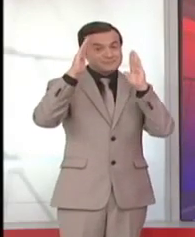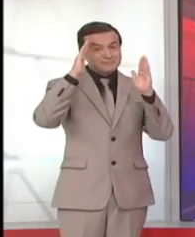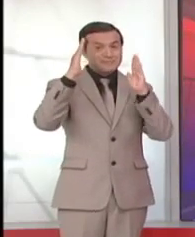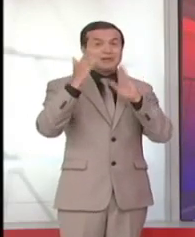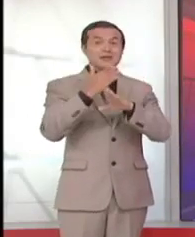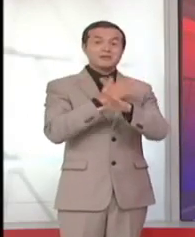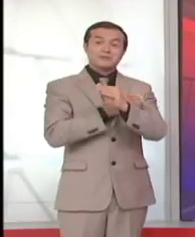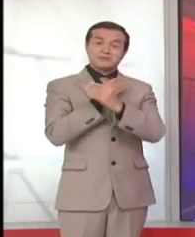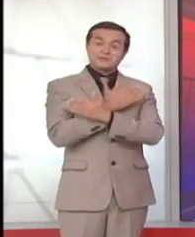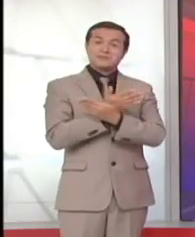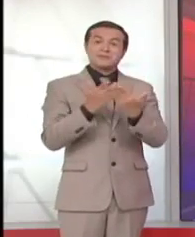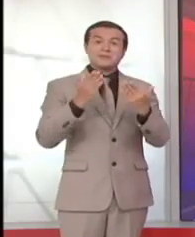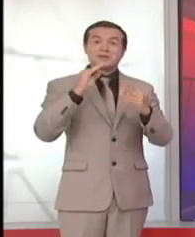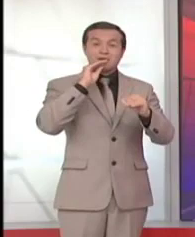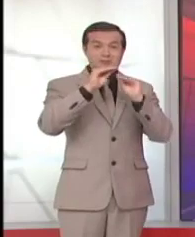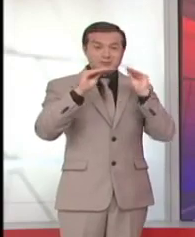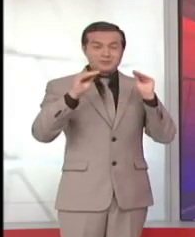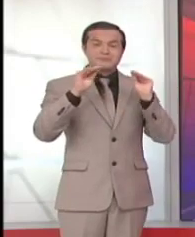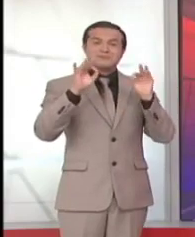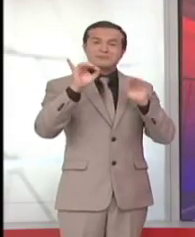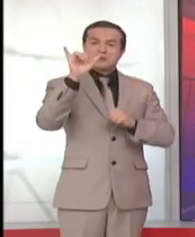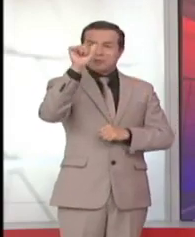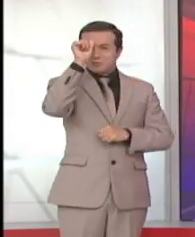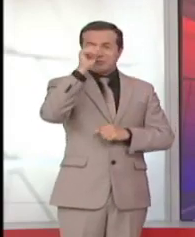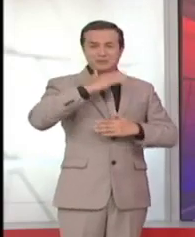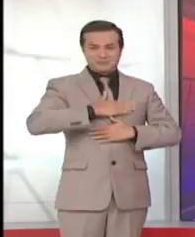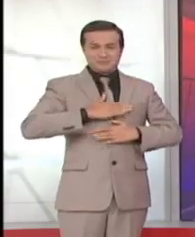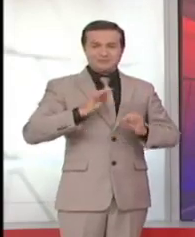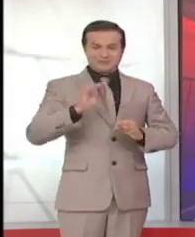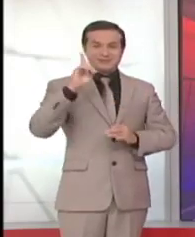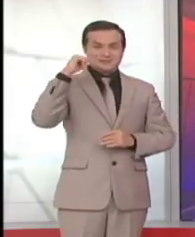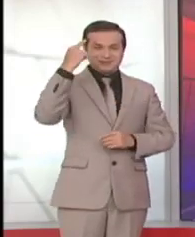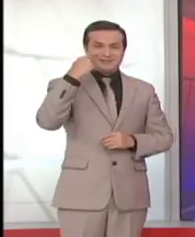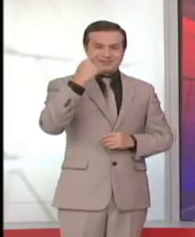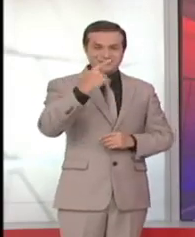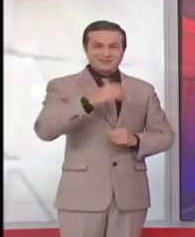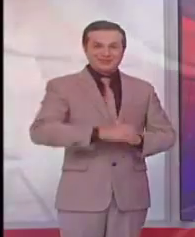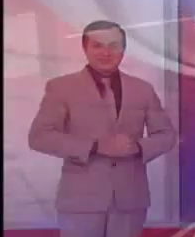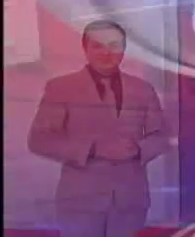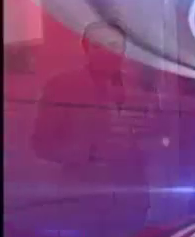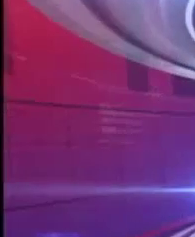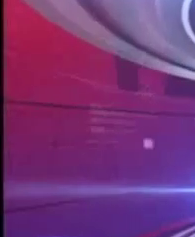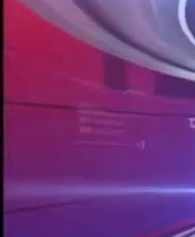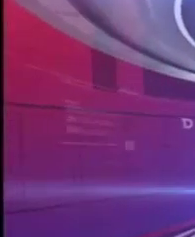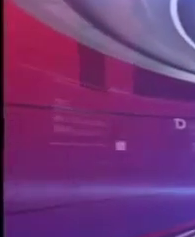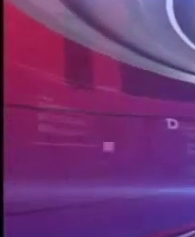antes, desearles un fin de semana excelente. Hasta la próxima. ¡Gracias! ¡Gracias!